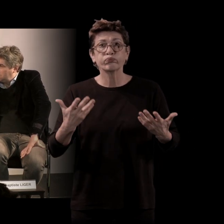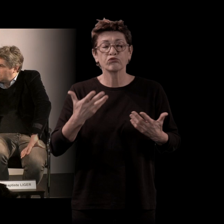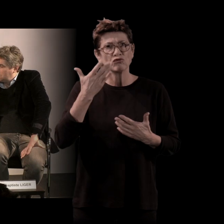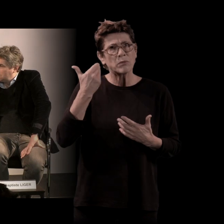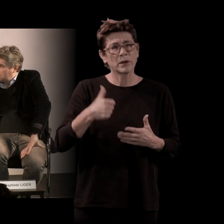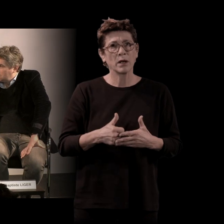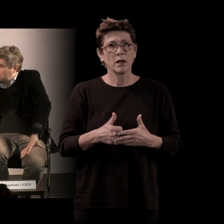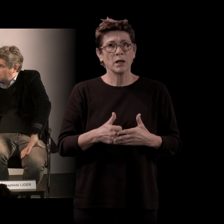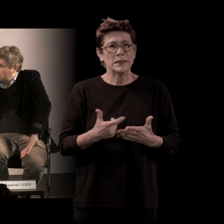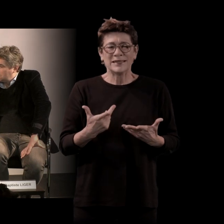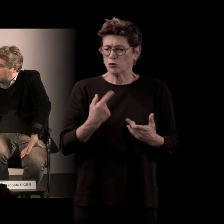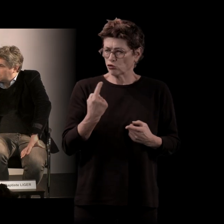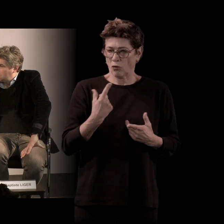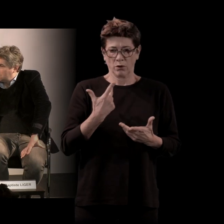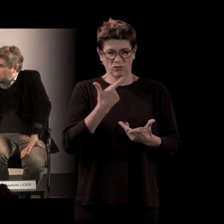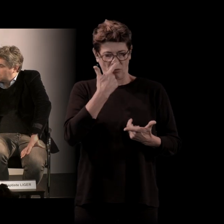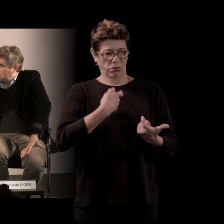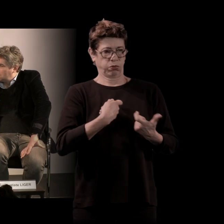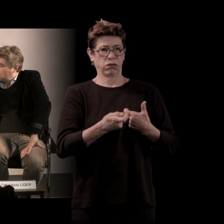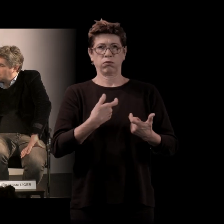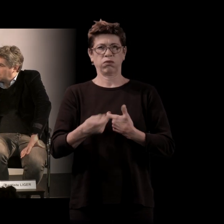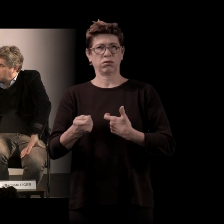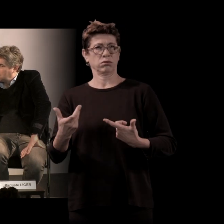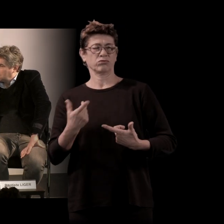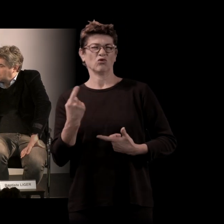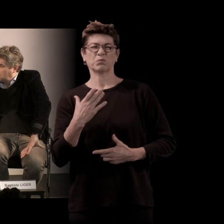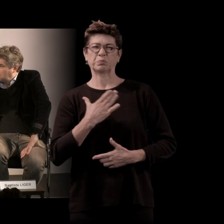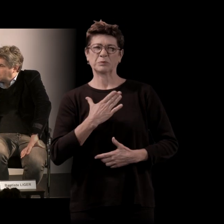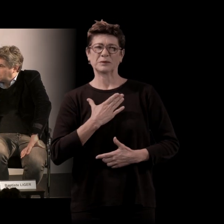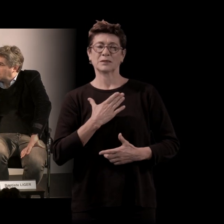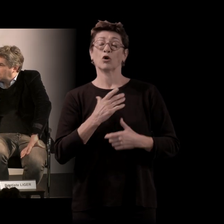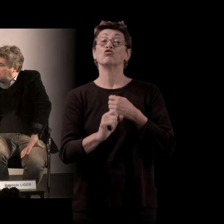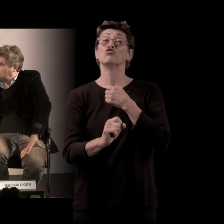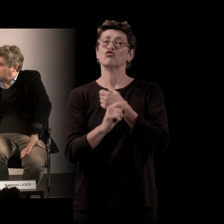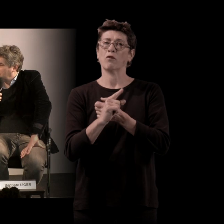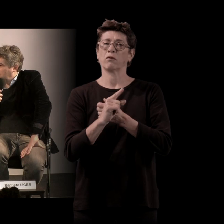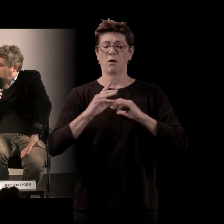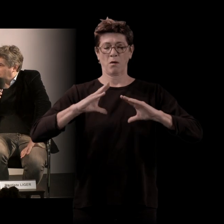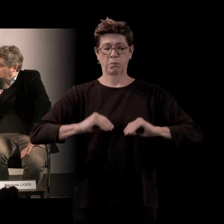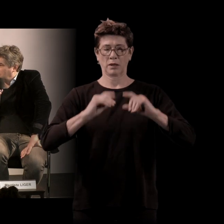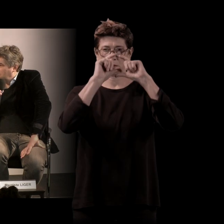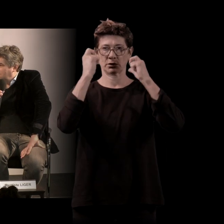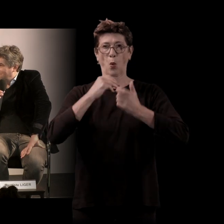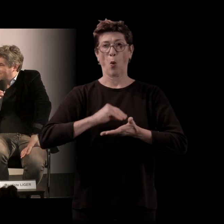à ma place. Mais ça, ma position d'auteur, d'écrivain, ça encore, j'ai encore un peu de mal à dire.